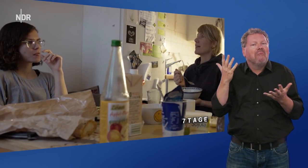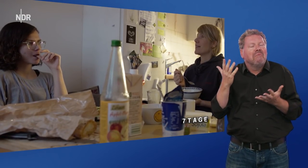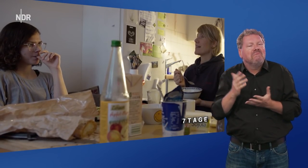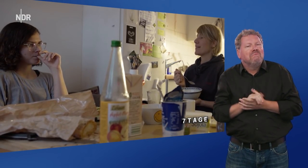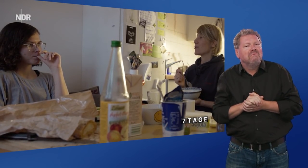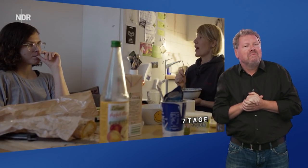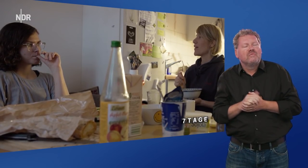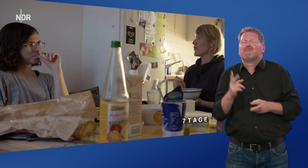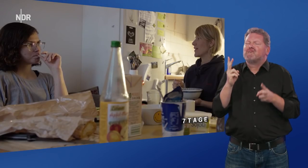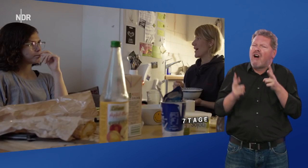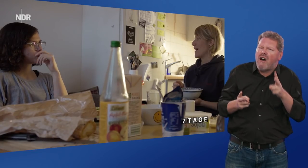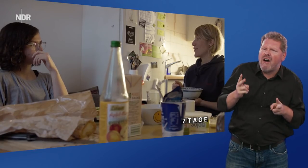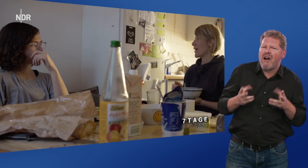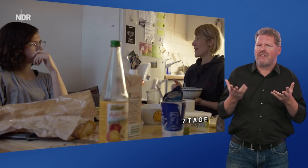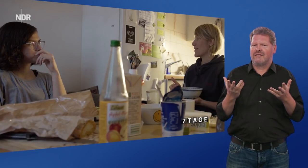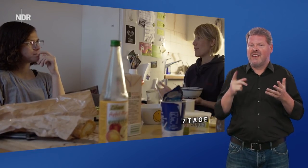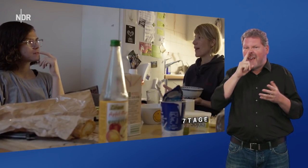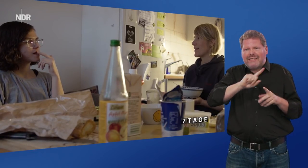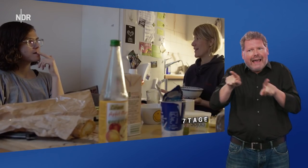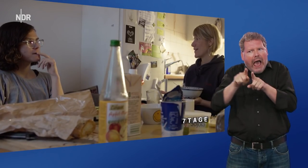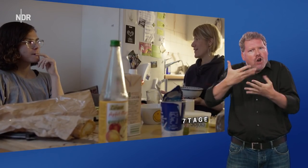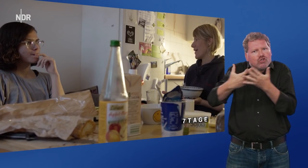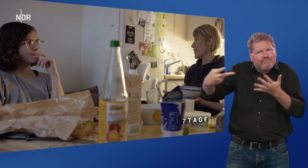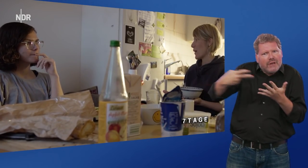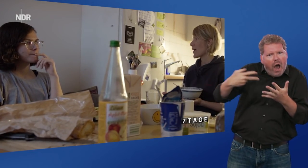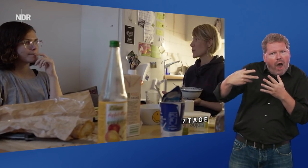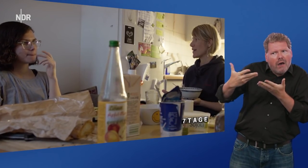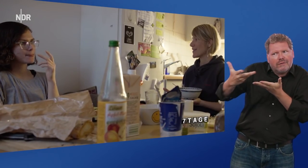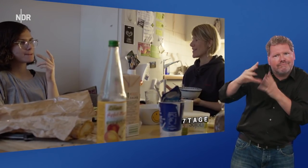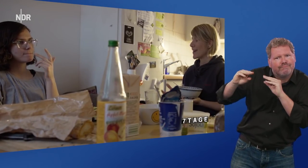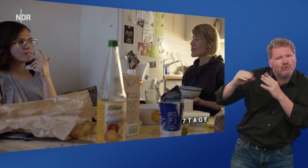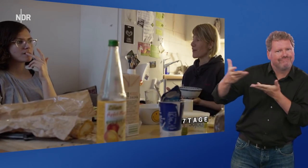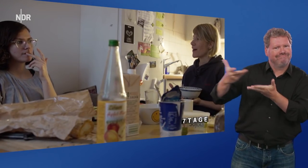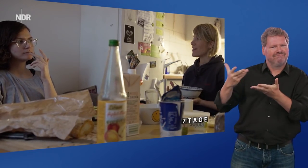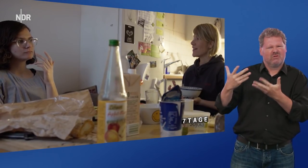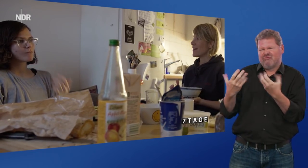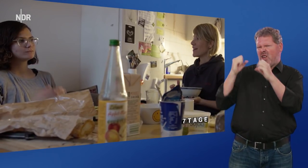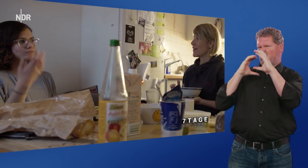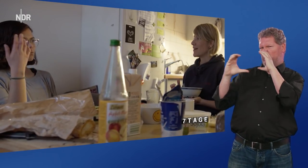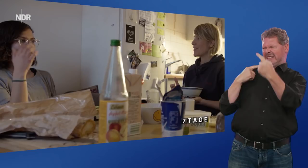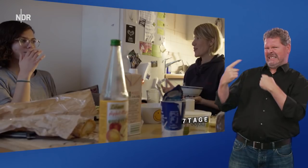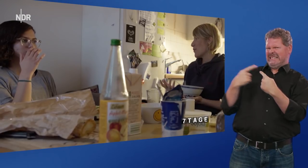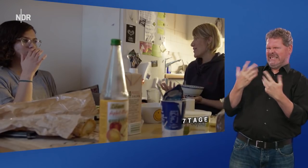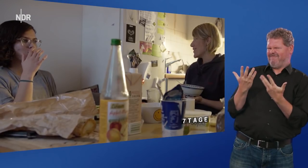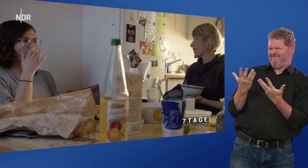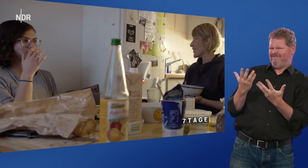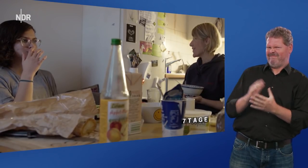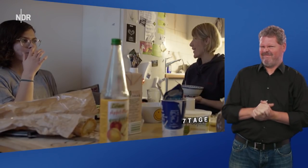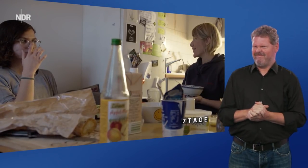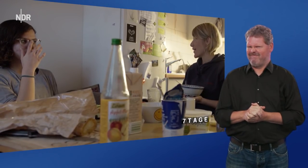Dass ich's so schade finde, einfach, dass wenn man halt nicht die gleiche Sprache spricht, das ist echt schwer zu kommunizieren. es ist